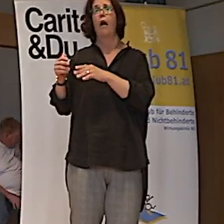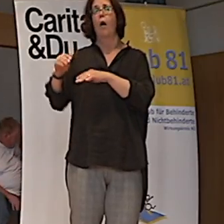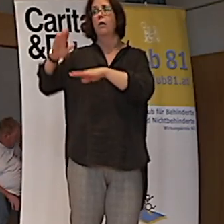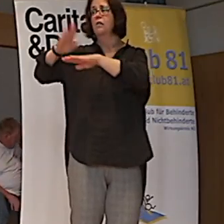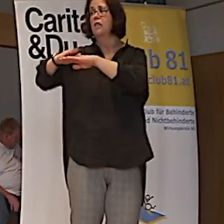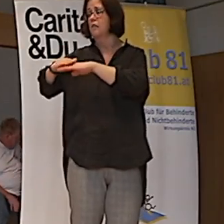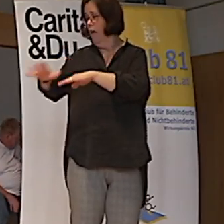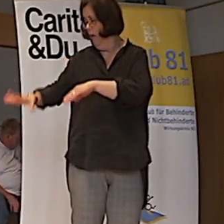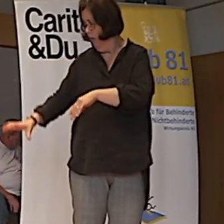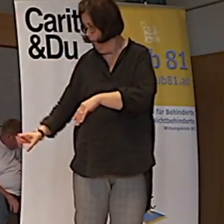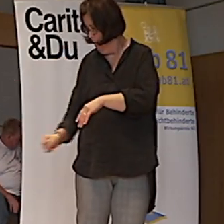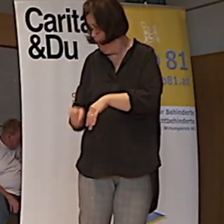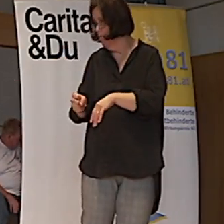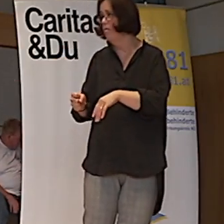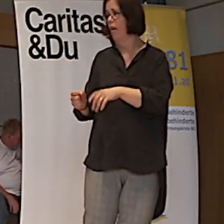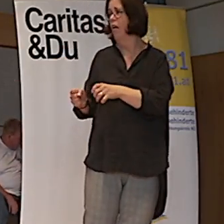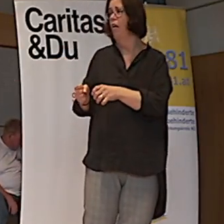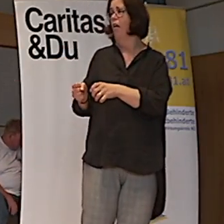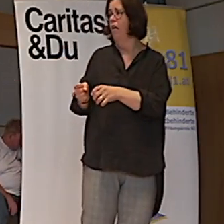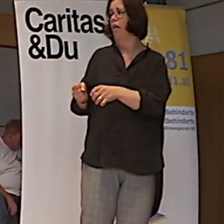mit mit mir. Okay?